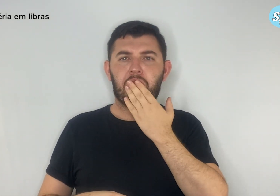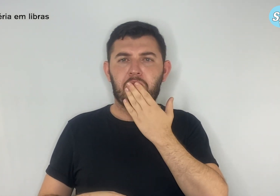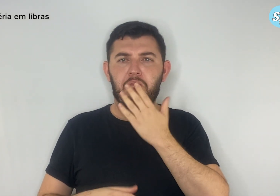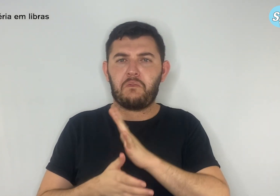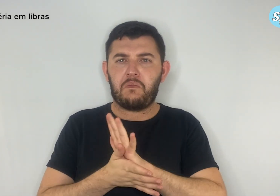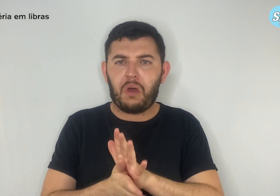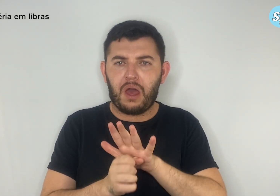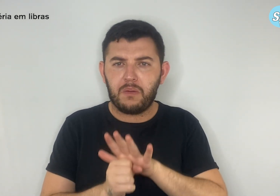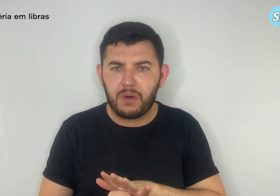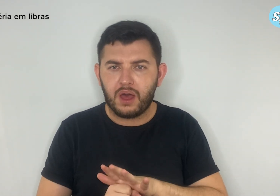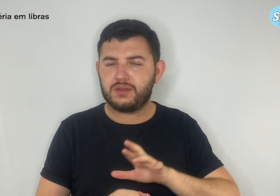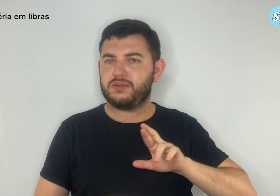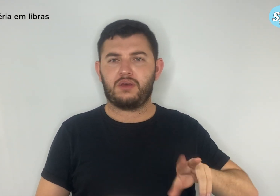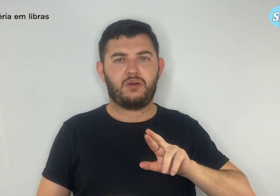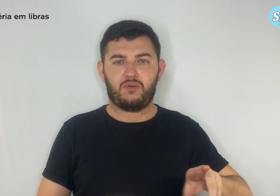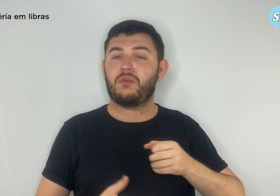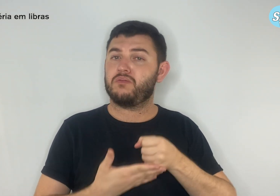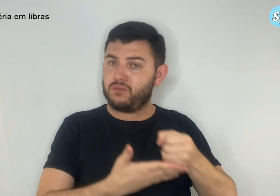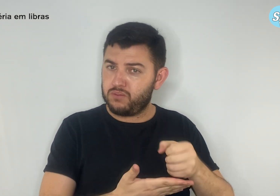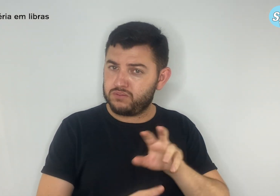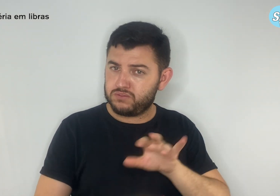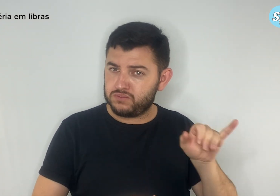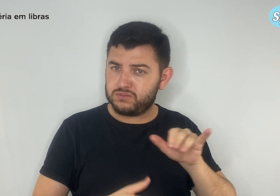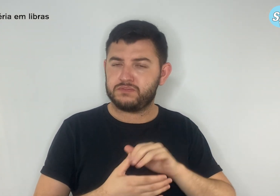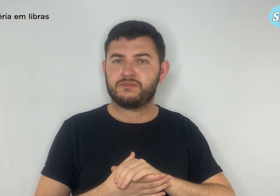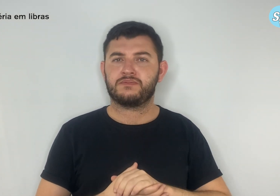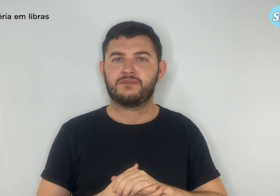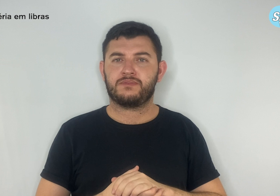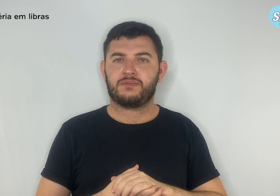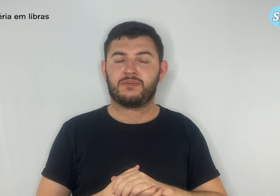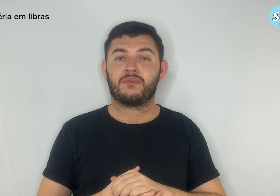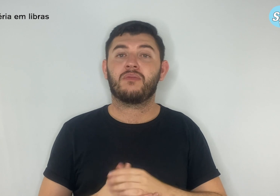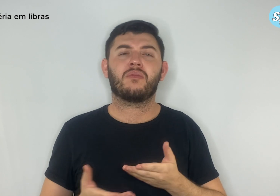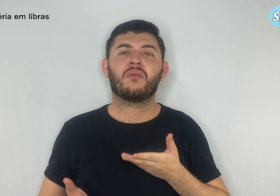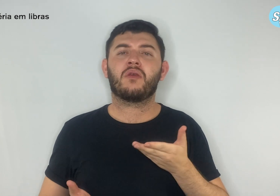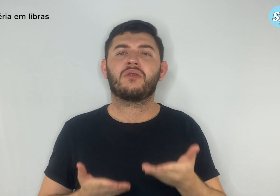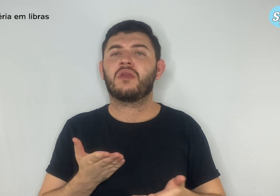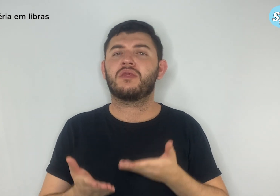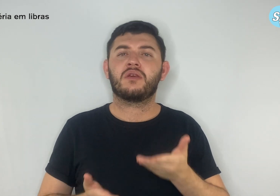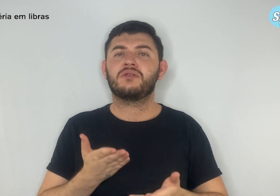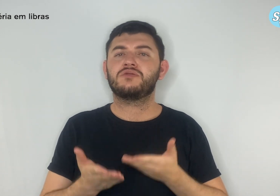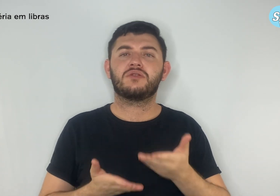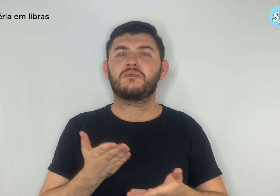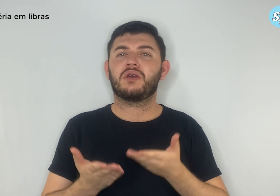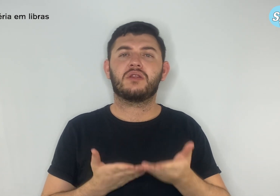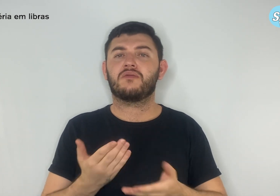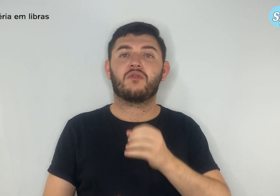menos desamparada. Os atendimentos realizados formarão um banco de dados,